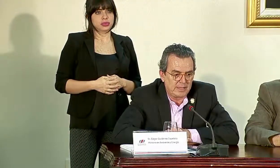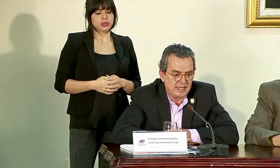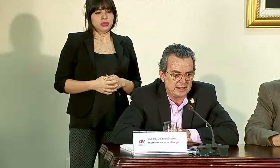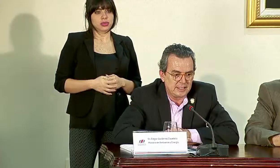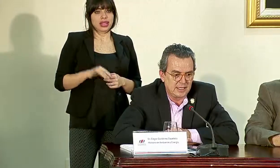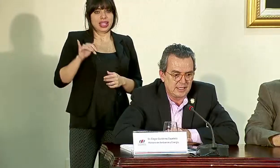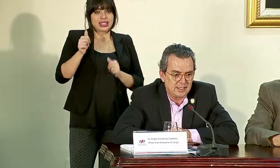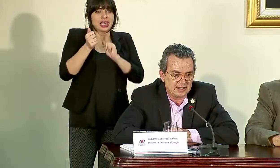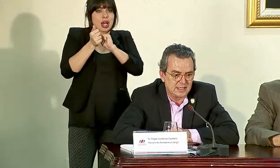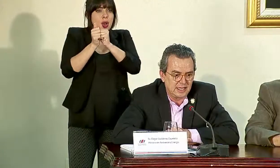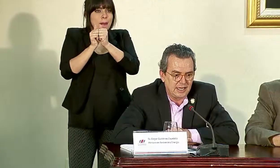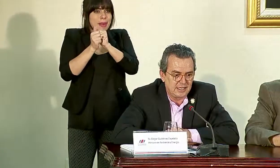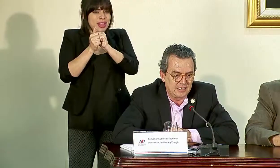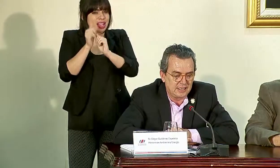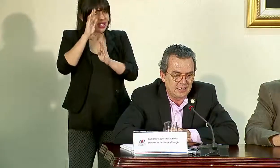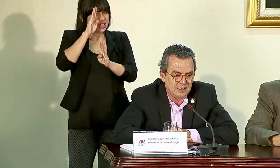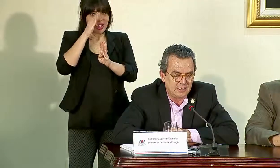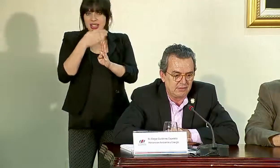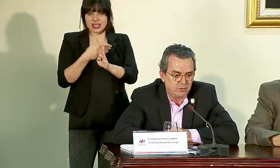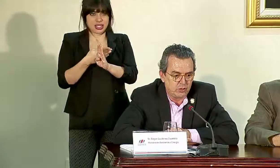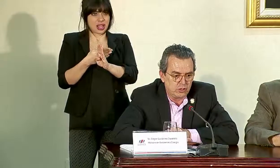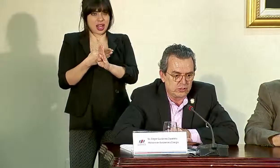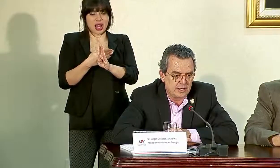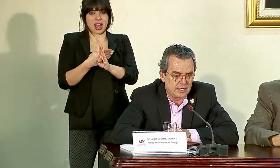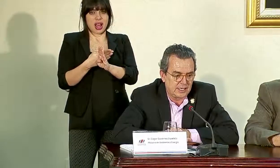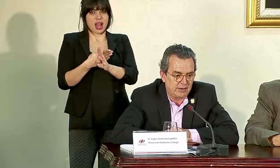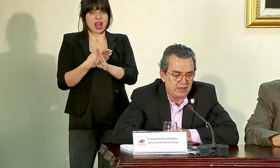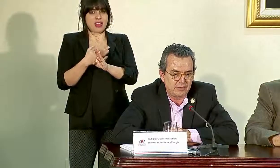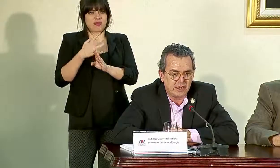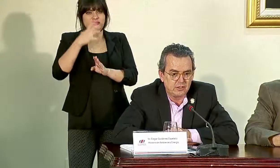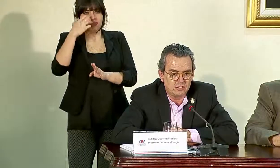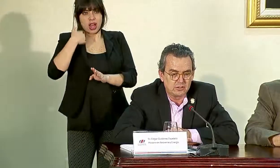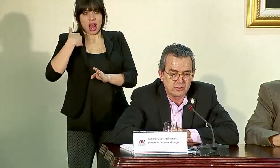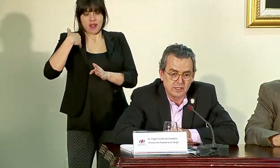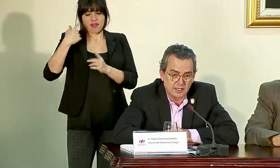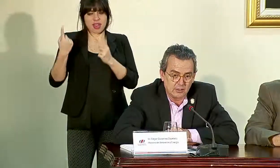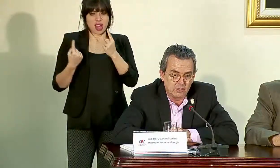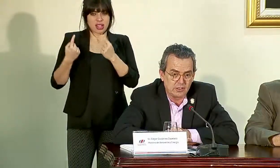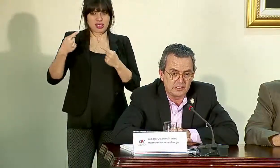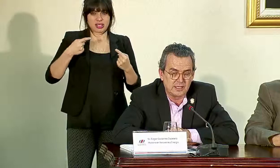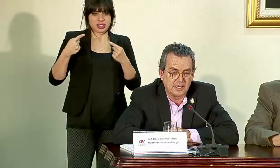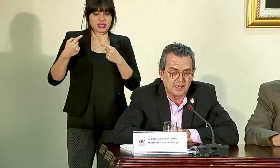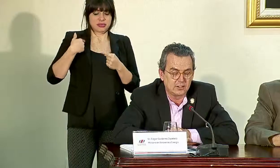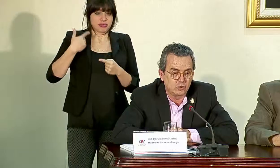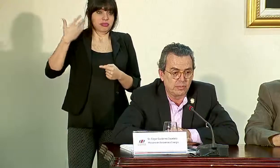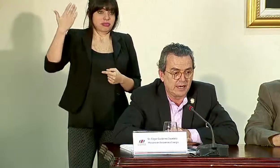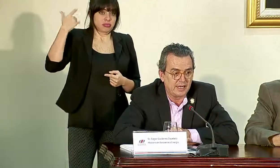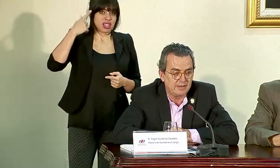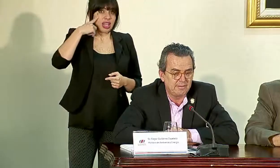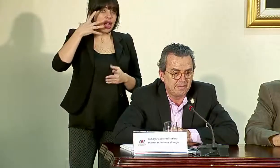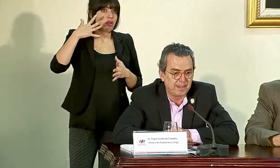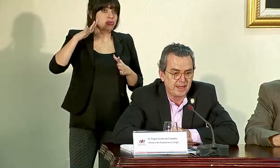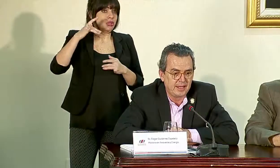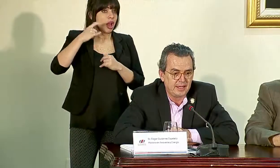Aquella competencia desleal, furiosa que había entre ellos, creo yo que está superada.